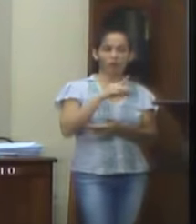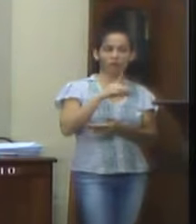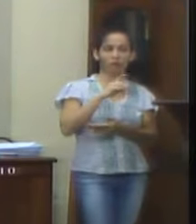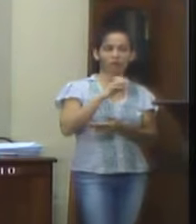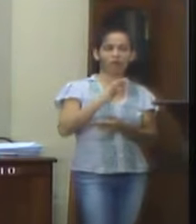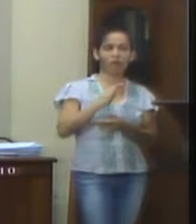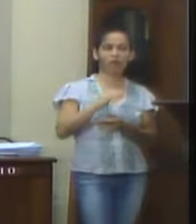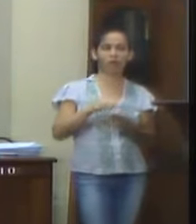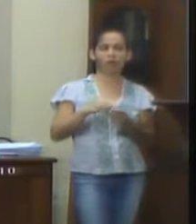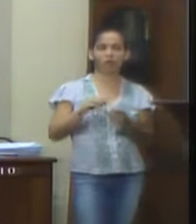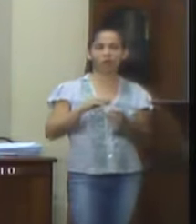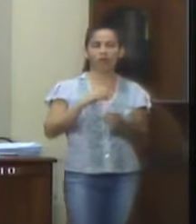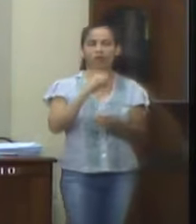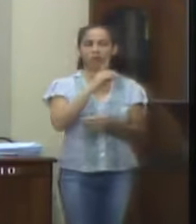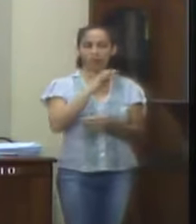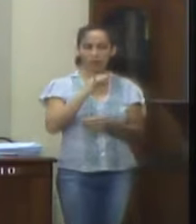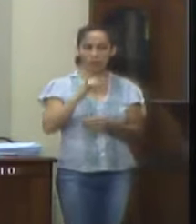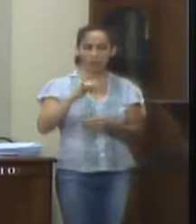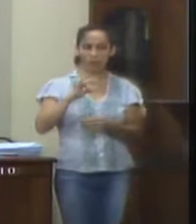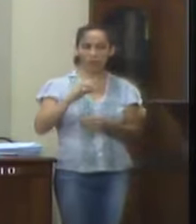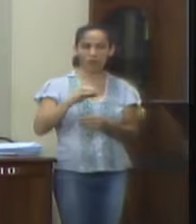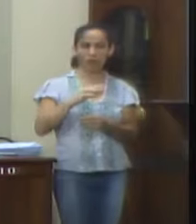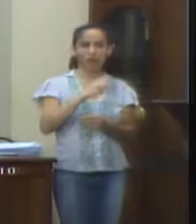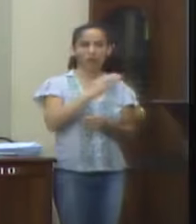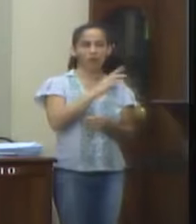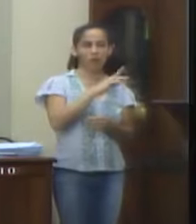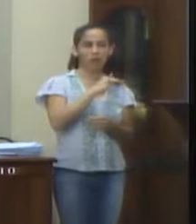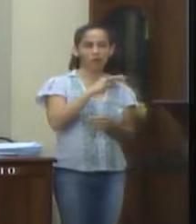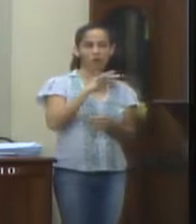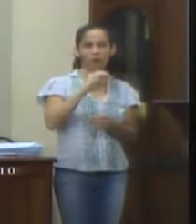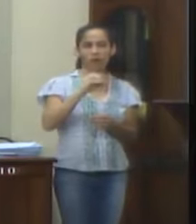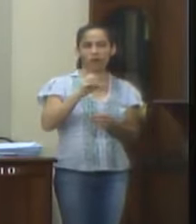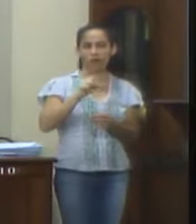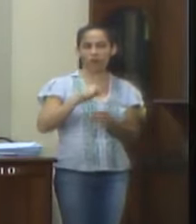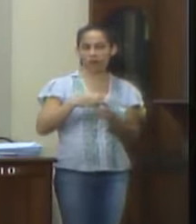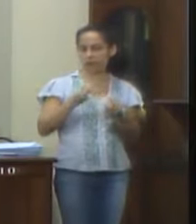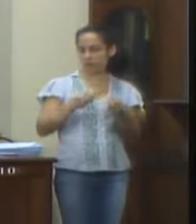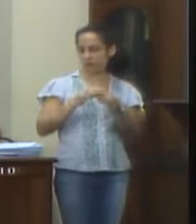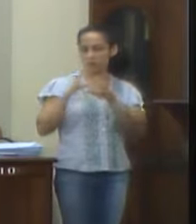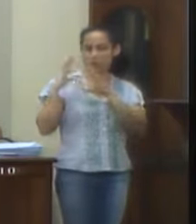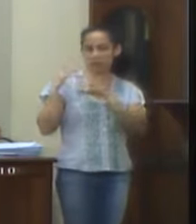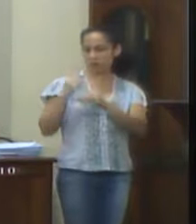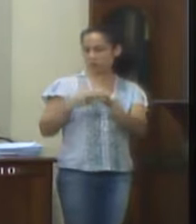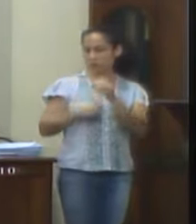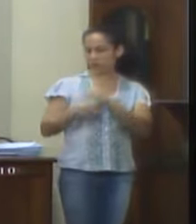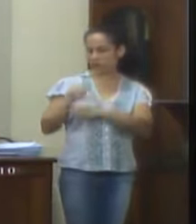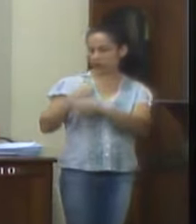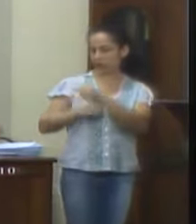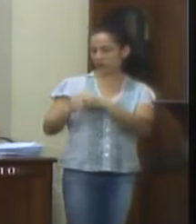devido a débitos e créditos vários não contabilizados oriundos de gestões passadas.